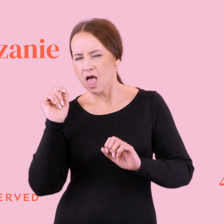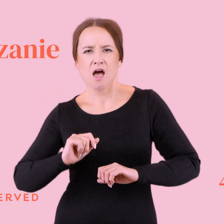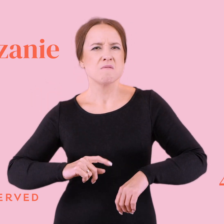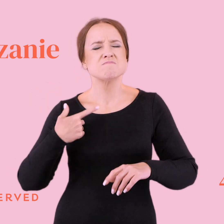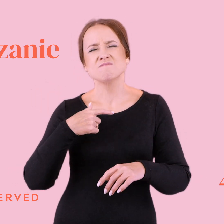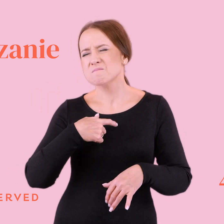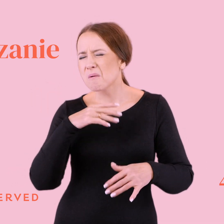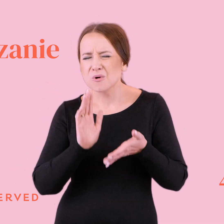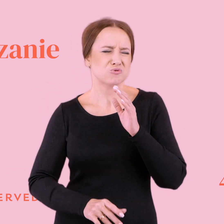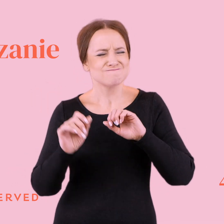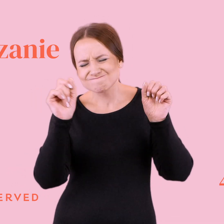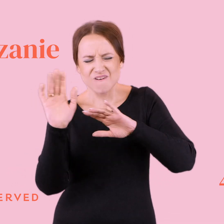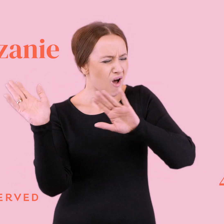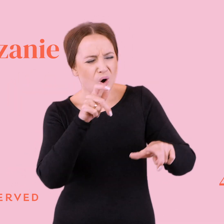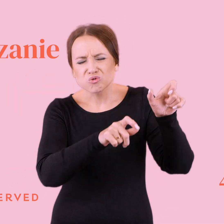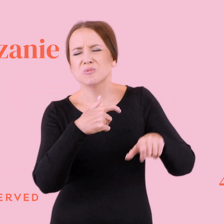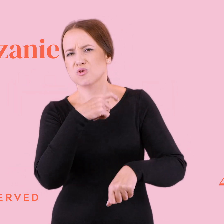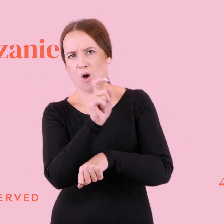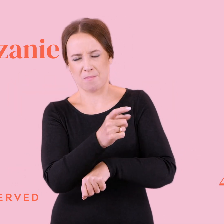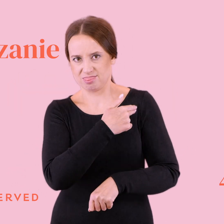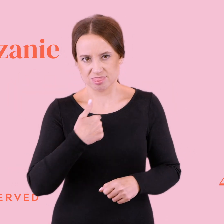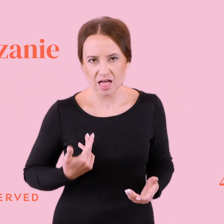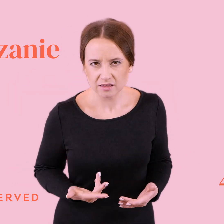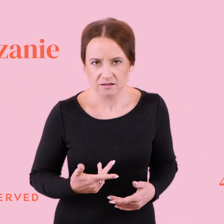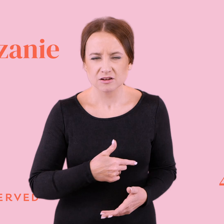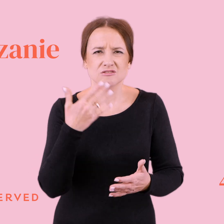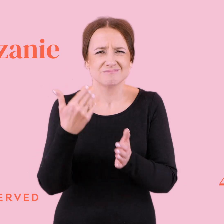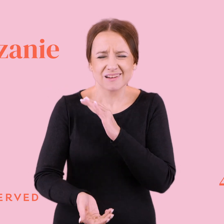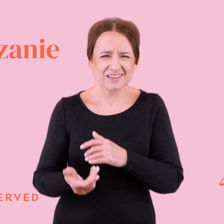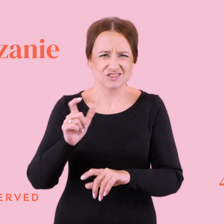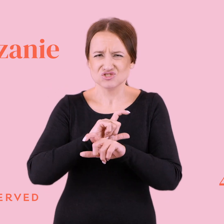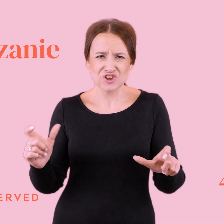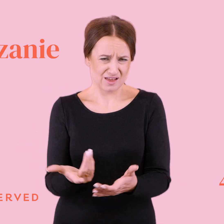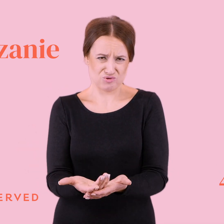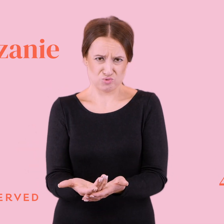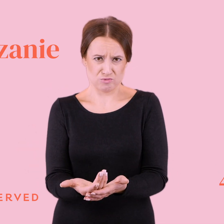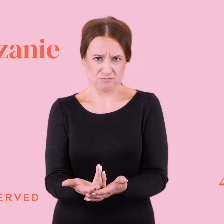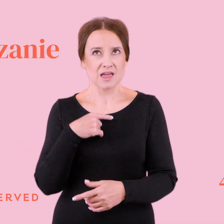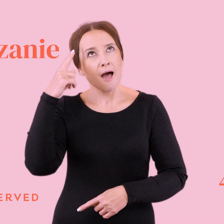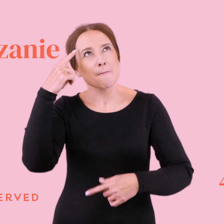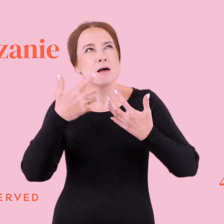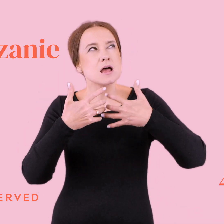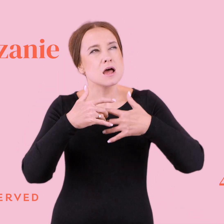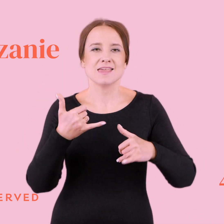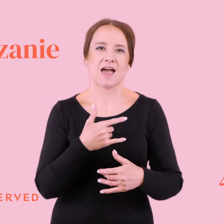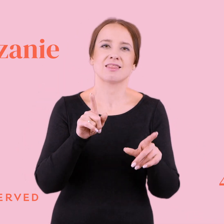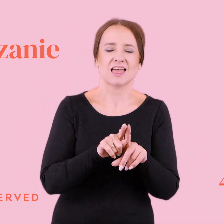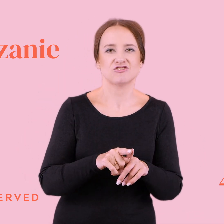owelewają, tak, no. Na Boga w ogóle, ile się marnuje czasu na takie zachowania. No to knucie właśnie jak z tej mody na sukces albo na wspólnej,